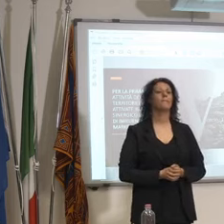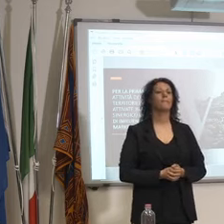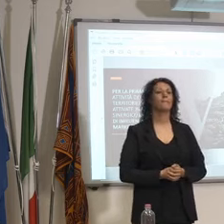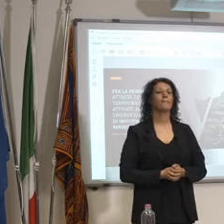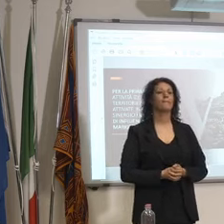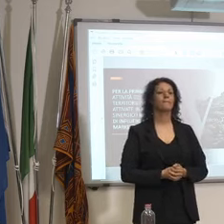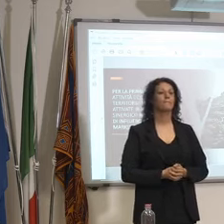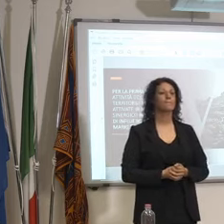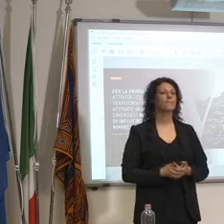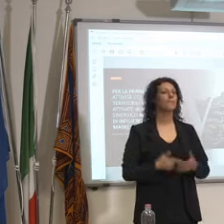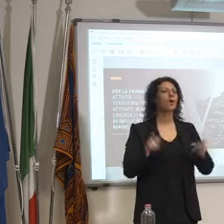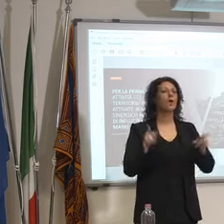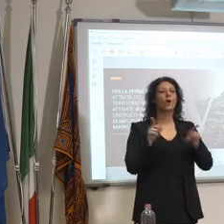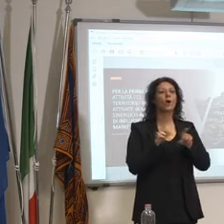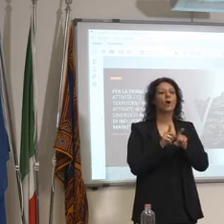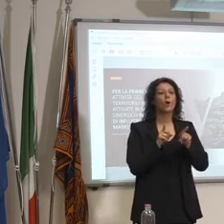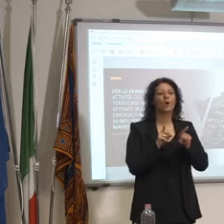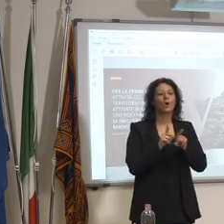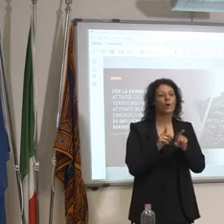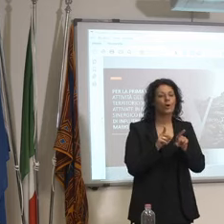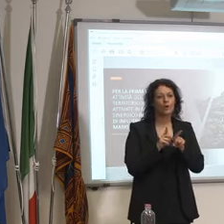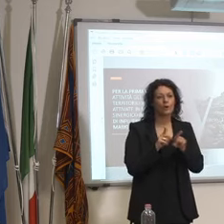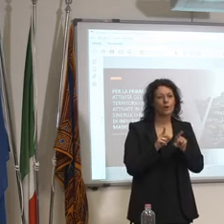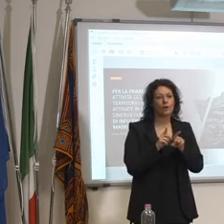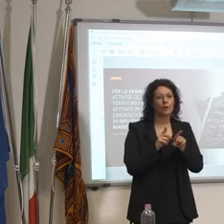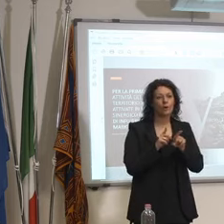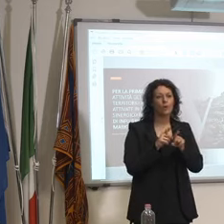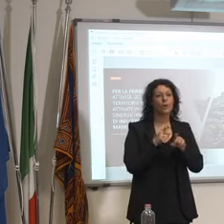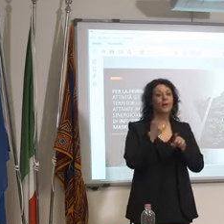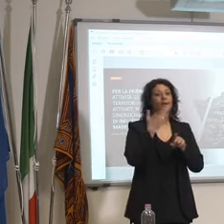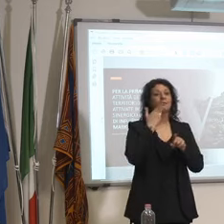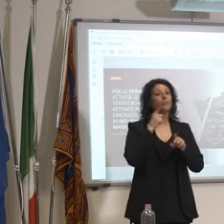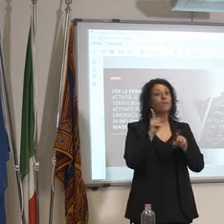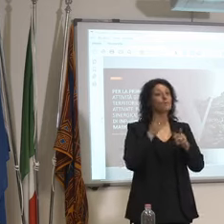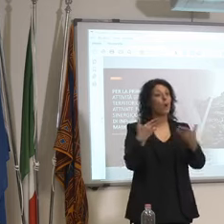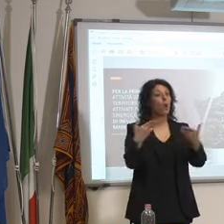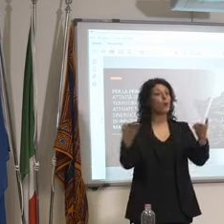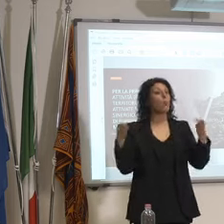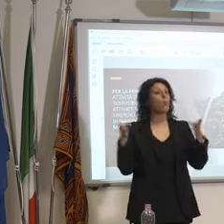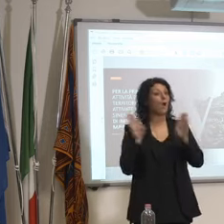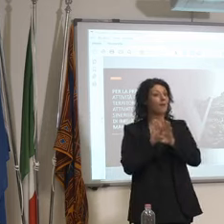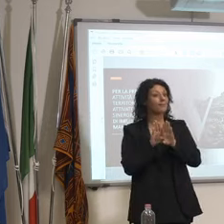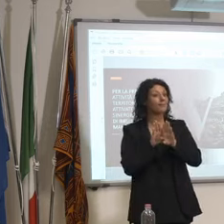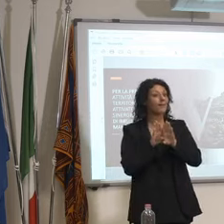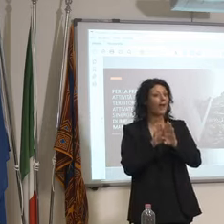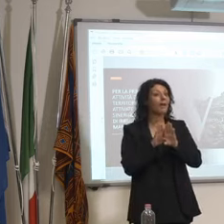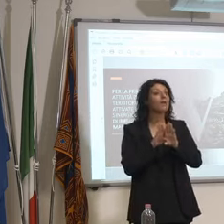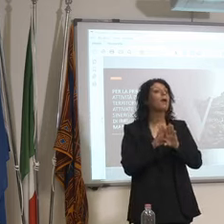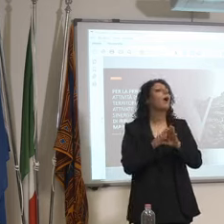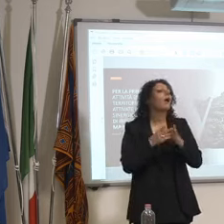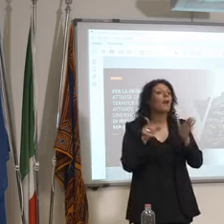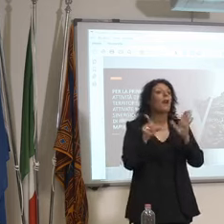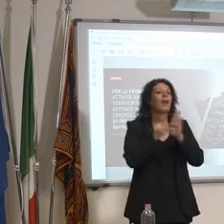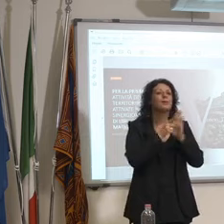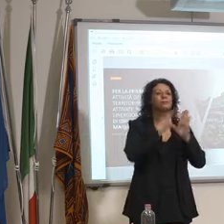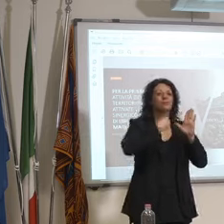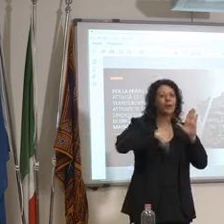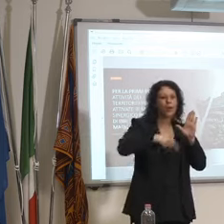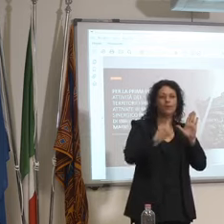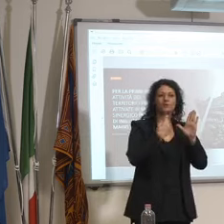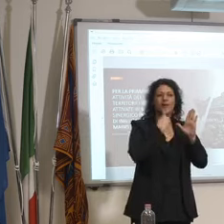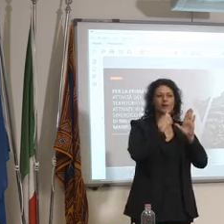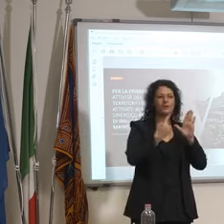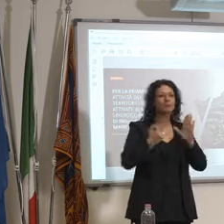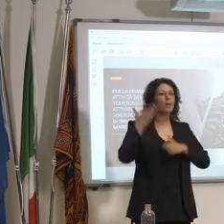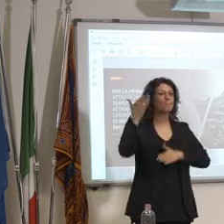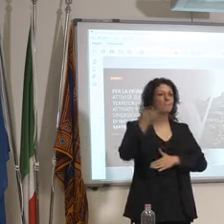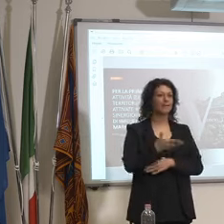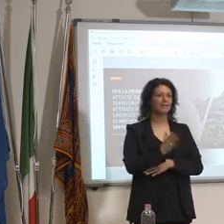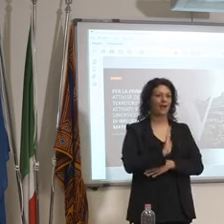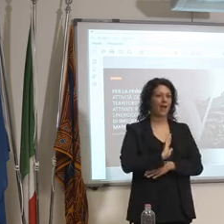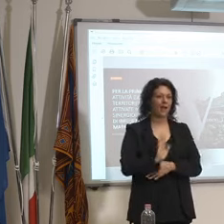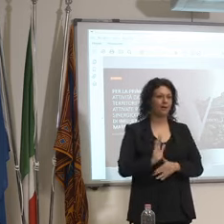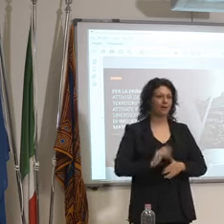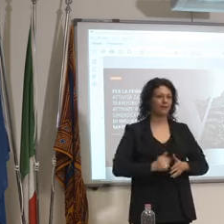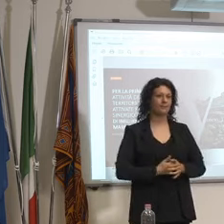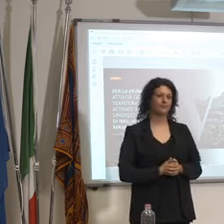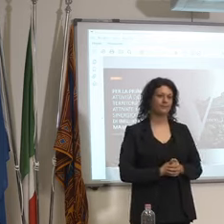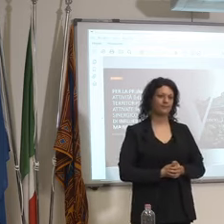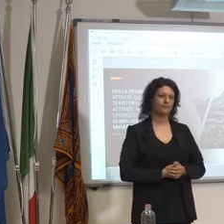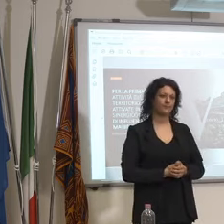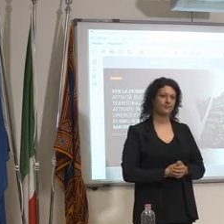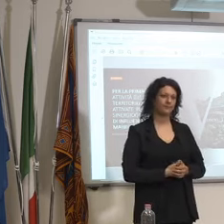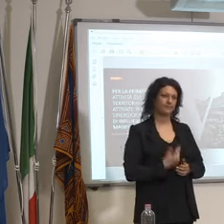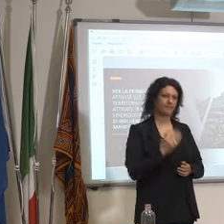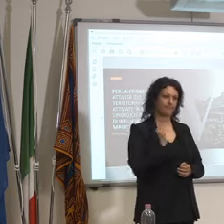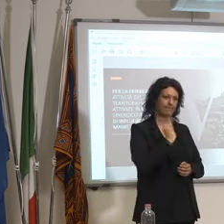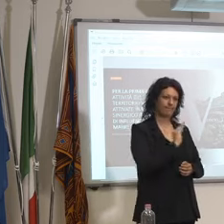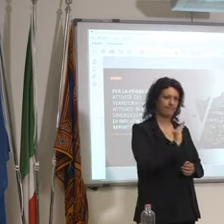come non stare in quarantena è un fatto di vivere penale e poi se posso fare una domanda di velocità dopo l